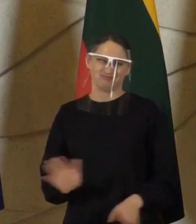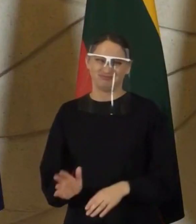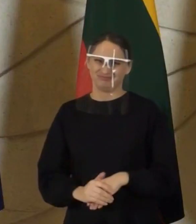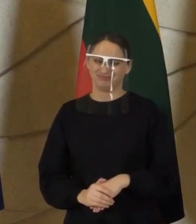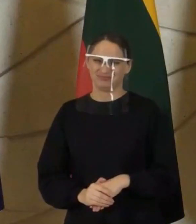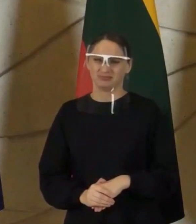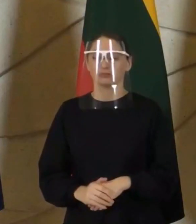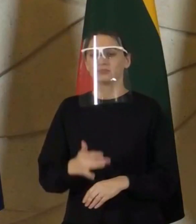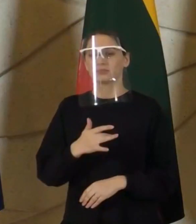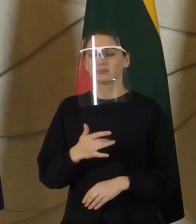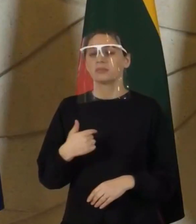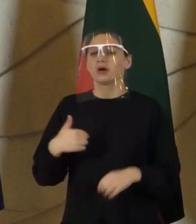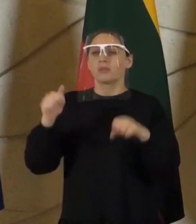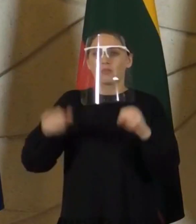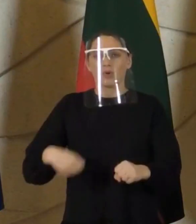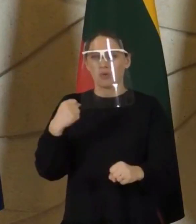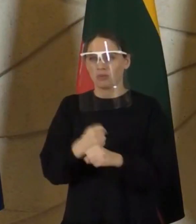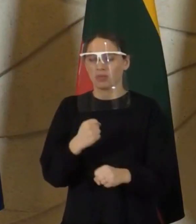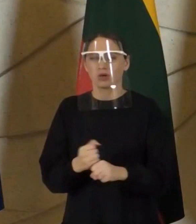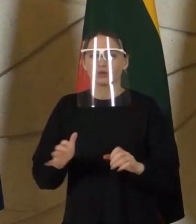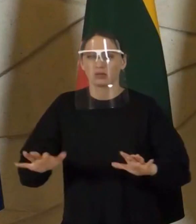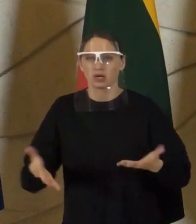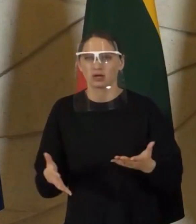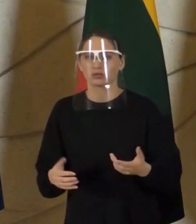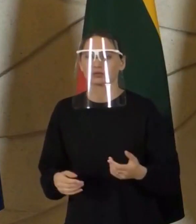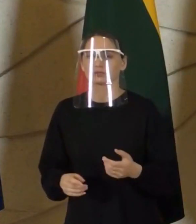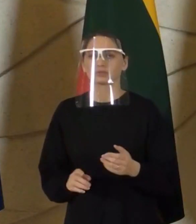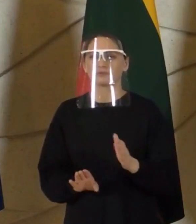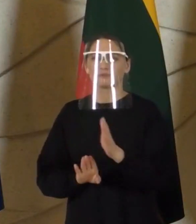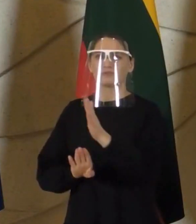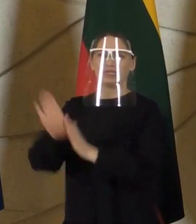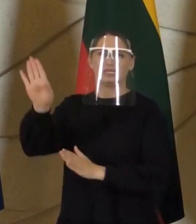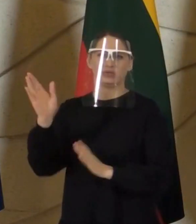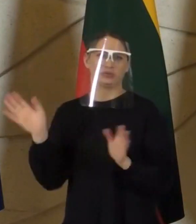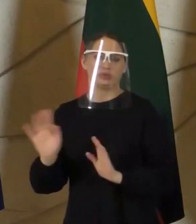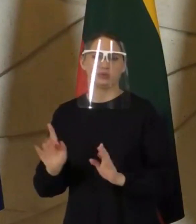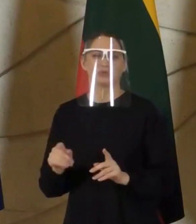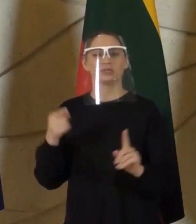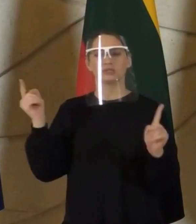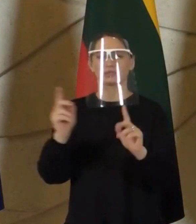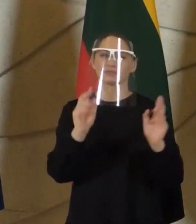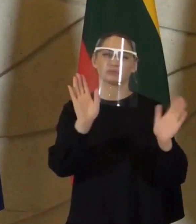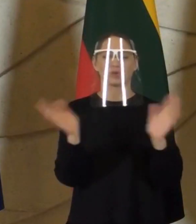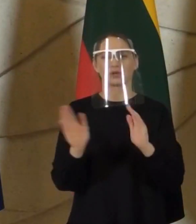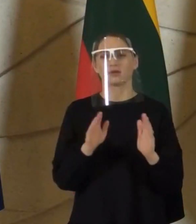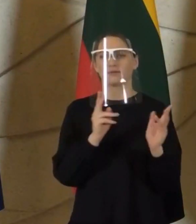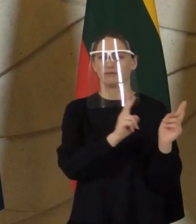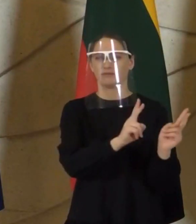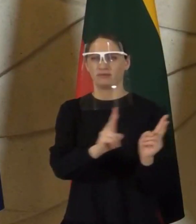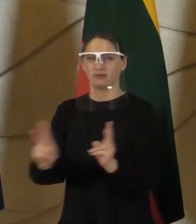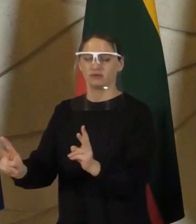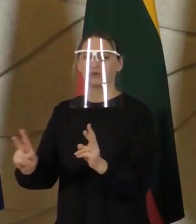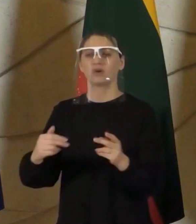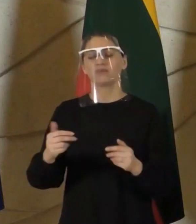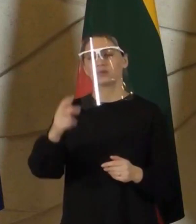Greičiausia, ką mes galime pasiekti, tai stabilizuoti susirgymų skaičių, tai yra, kad jų nedidėtų, vėliau pradėtų